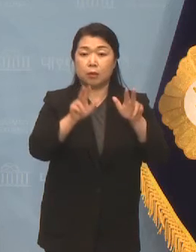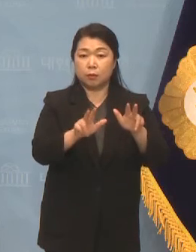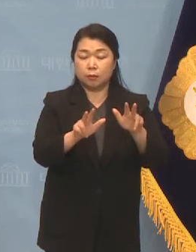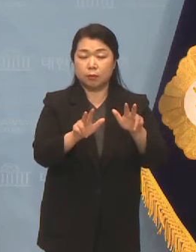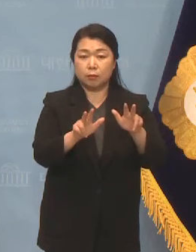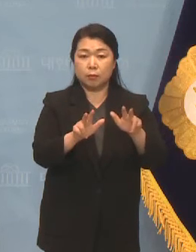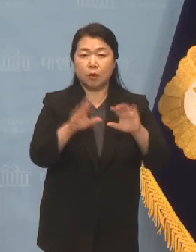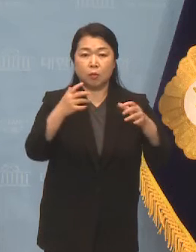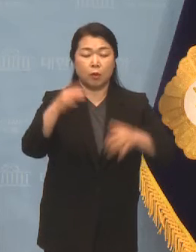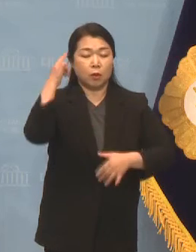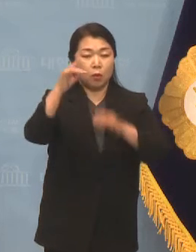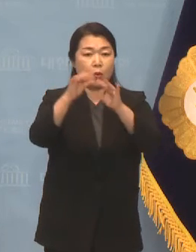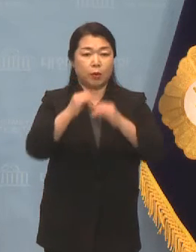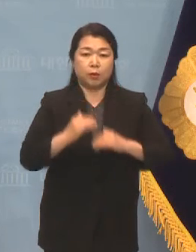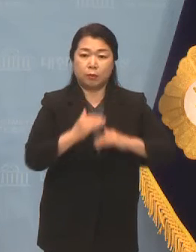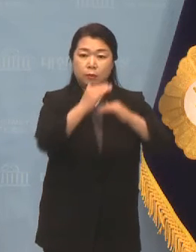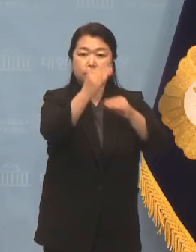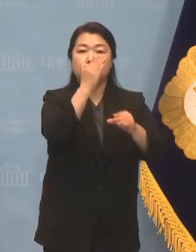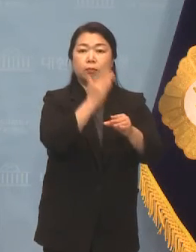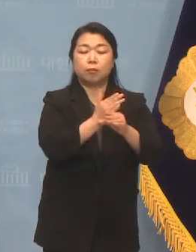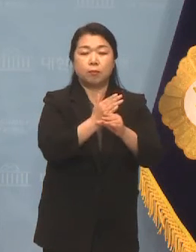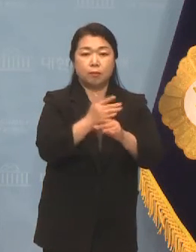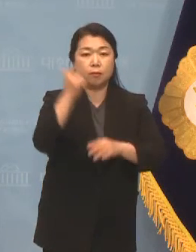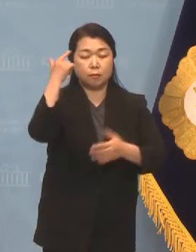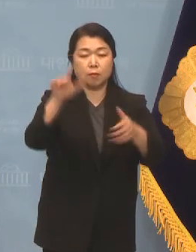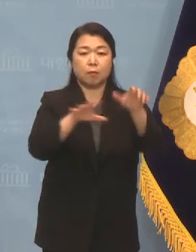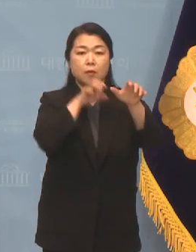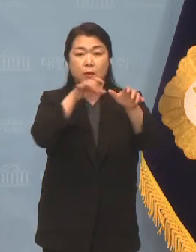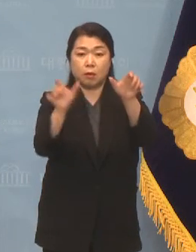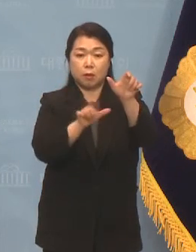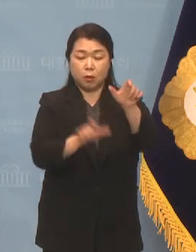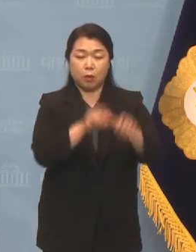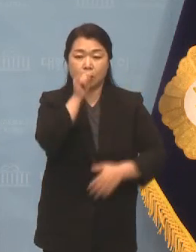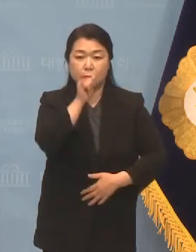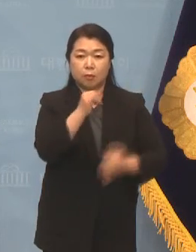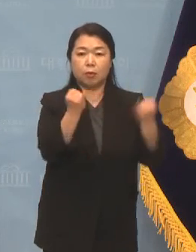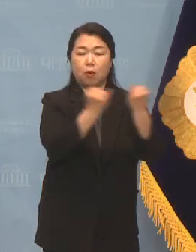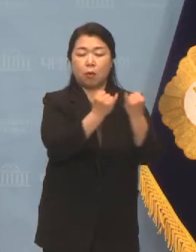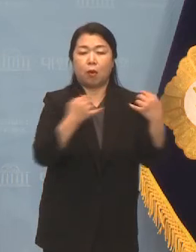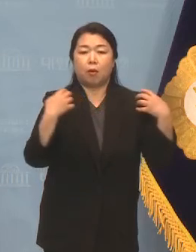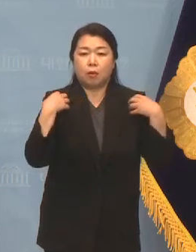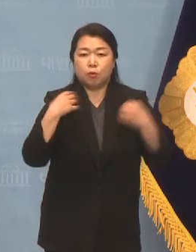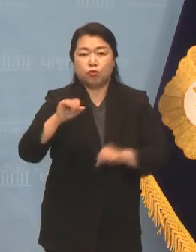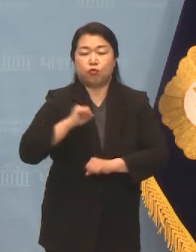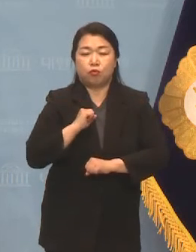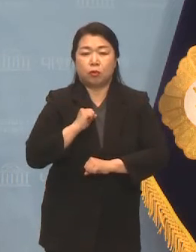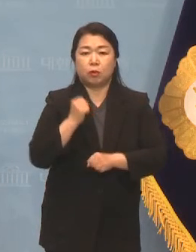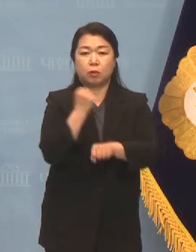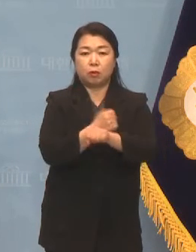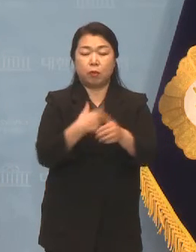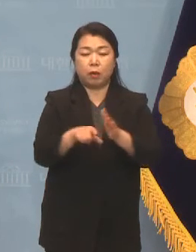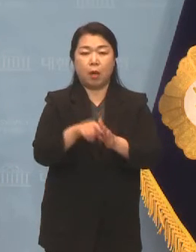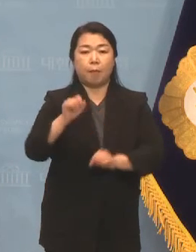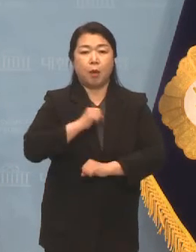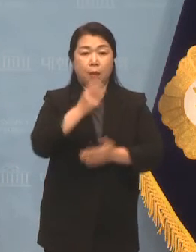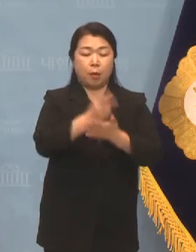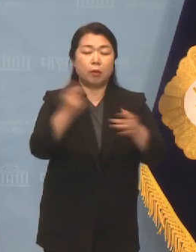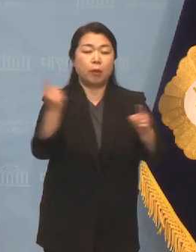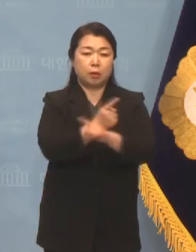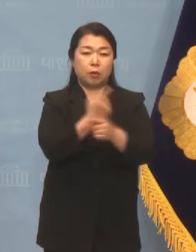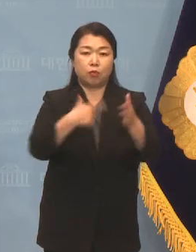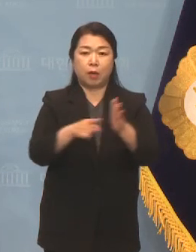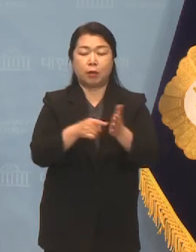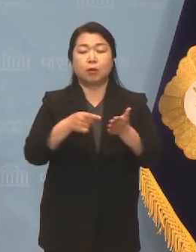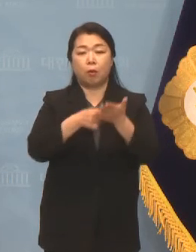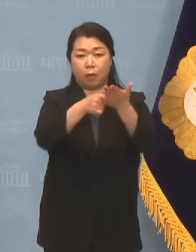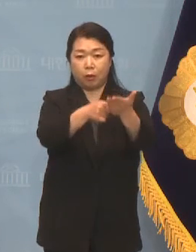국민 동의 절차가 진행 중인 청원은 여성의 의무 군복무를 위해 병역법 개정을 요청하는 청원